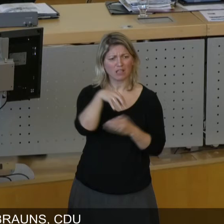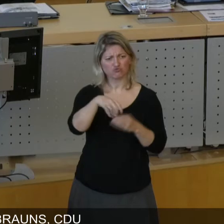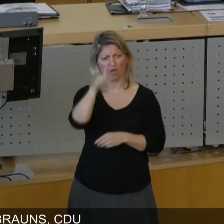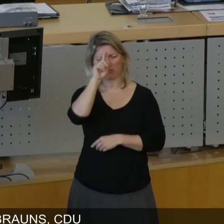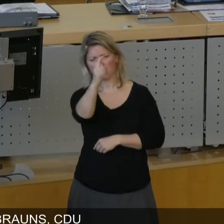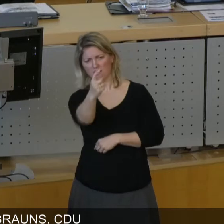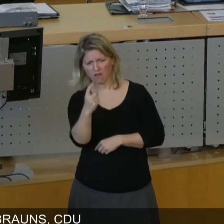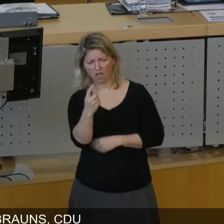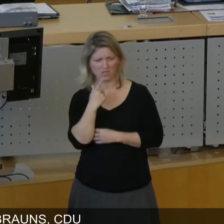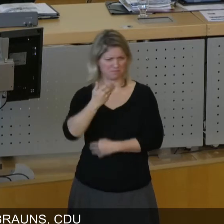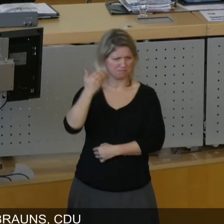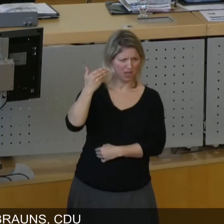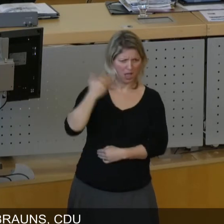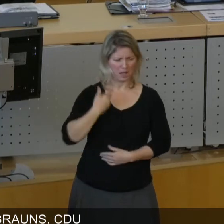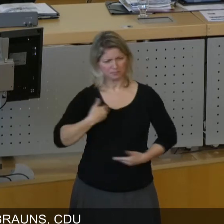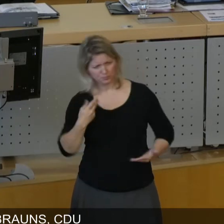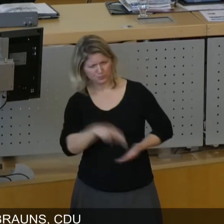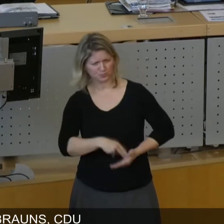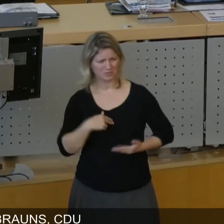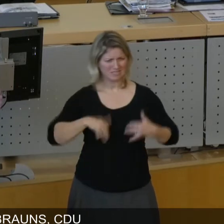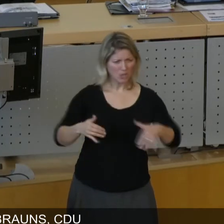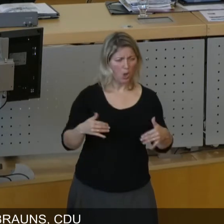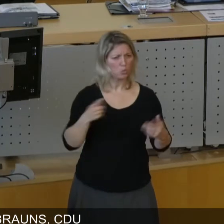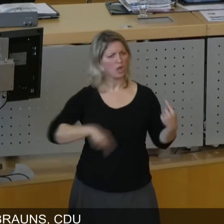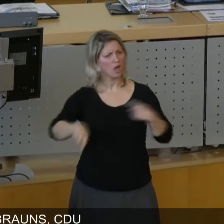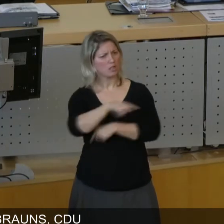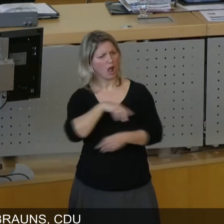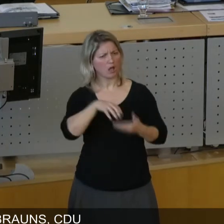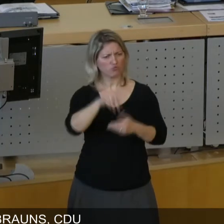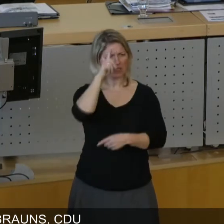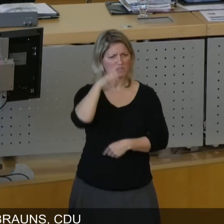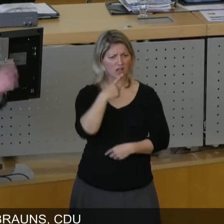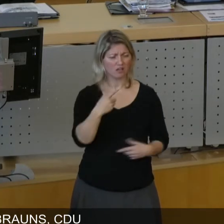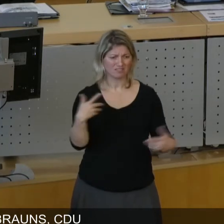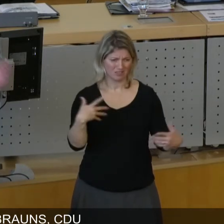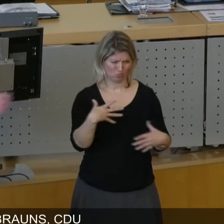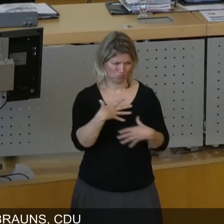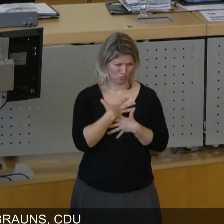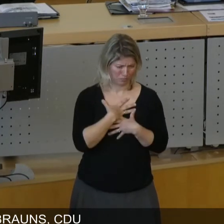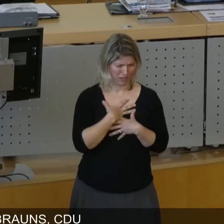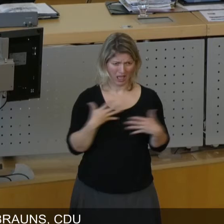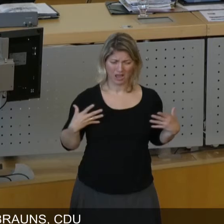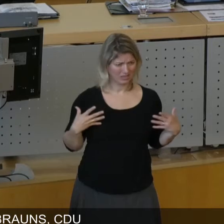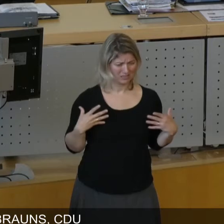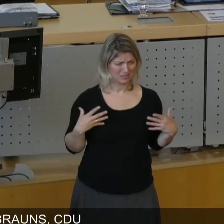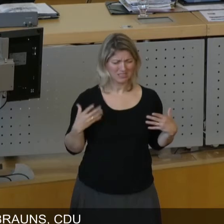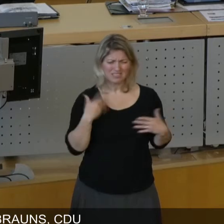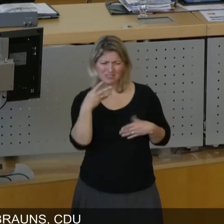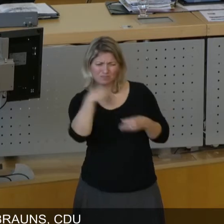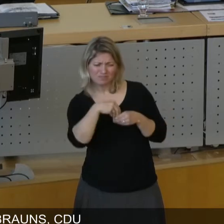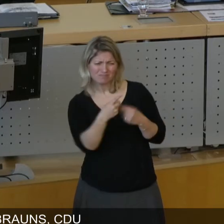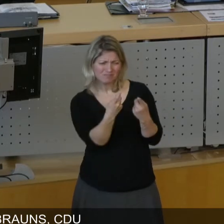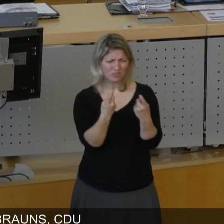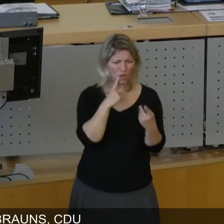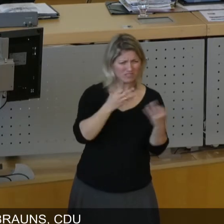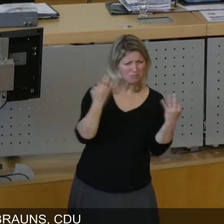und die Stadträte bzw. Stadtbezirksräte sagen, es tut uns leid, wir müssen das Gesamte im Blick haben, oder welche Argumente Sie